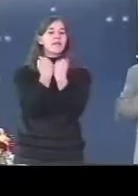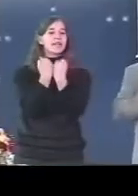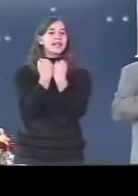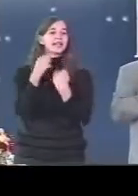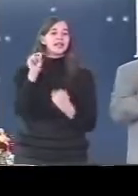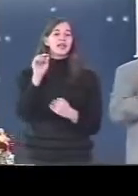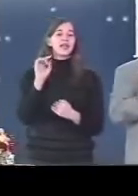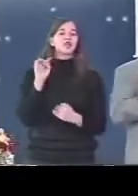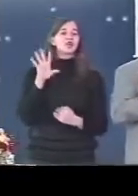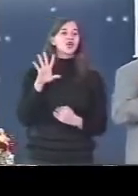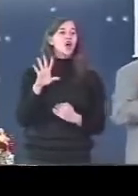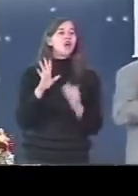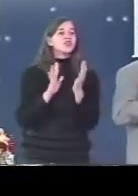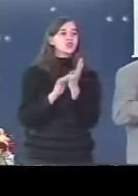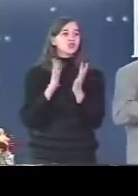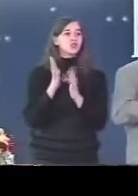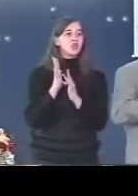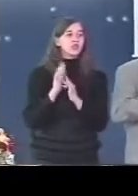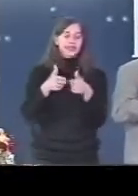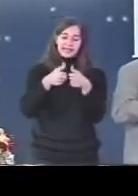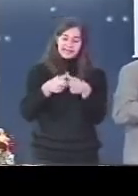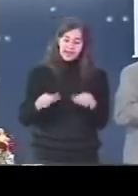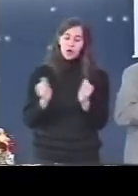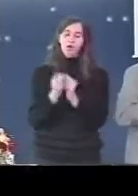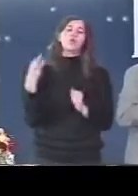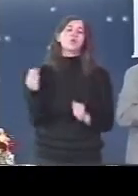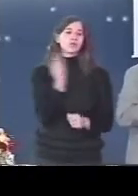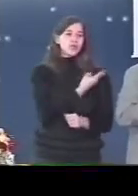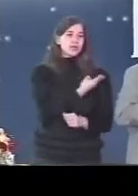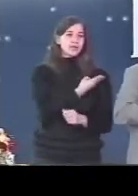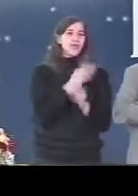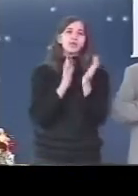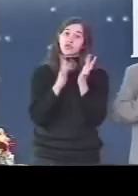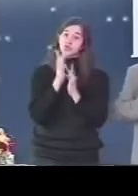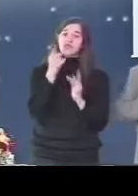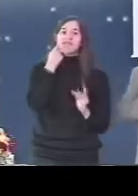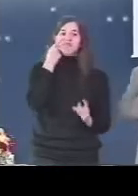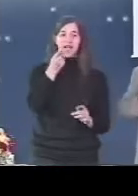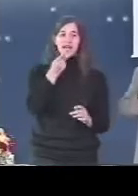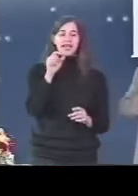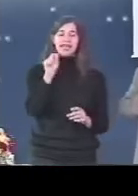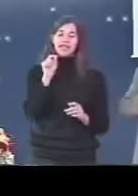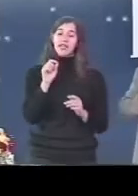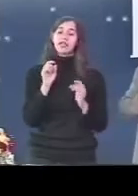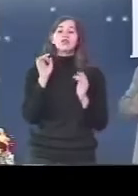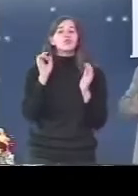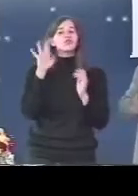grande oração de lamúria Jesus diz, eu sou a ressurreição e a vida